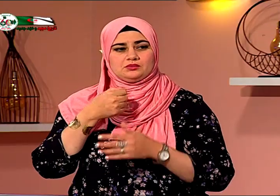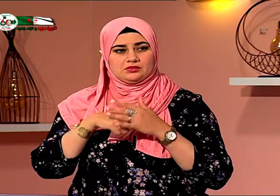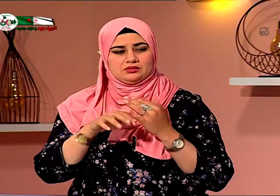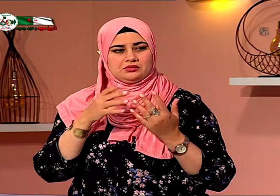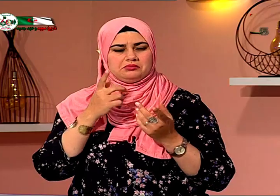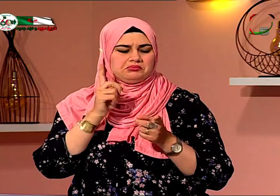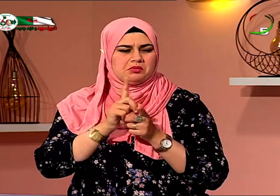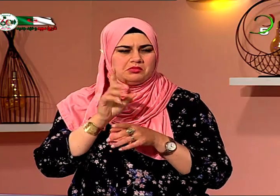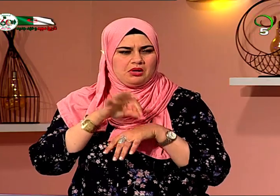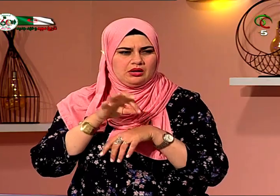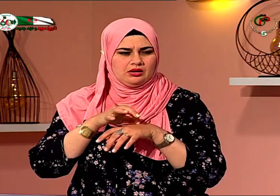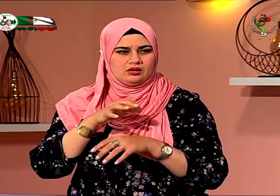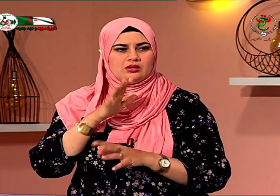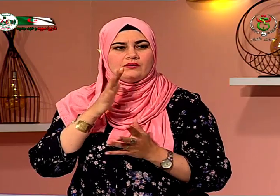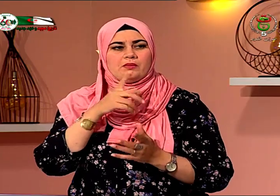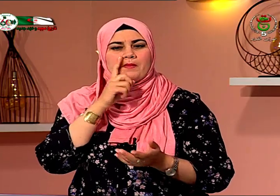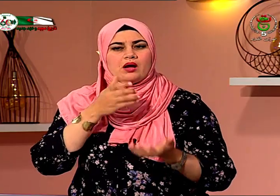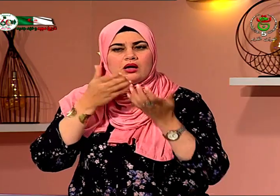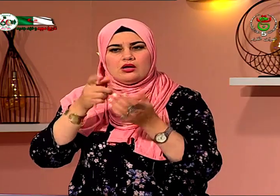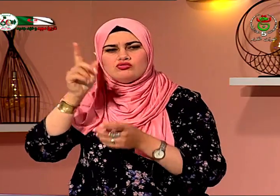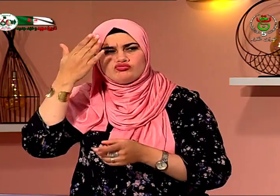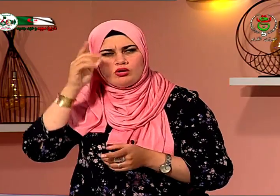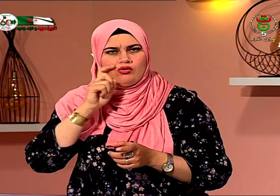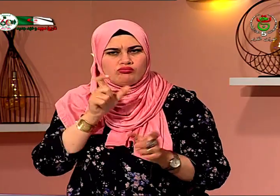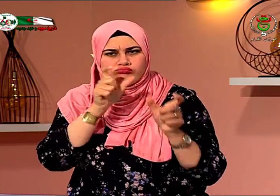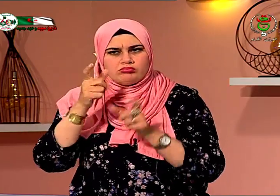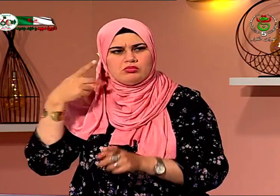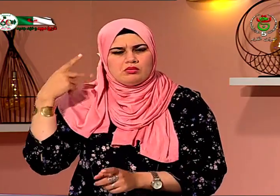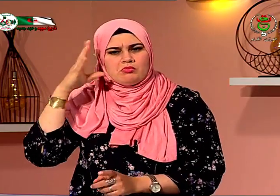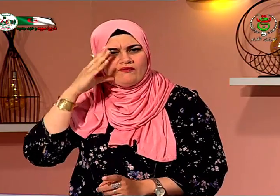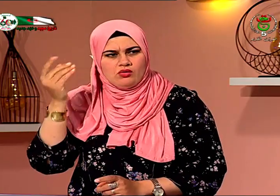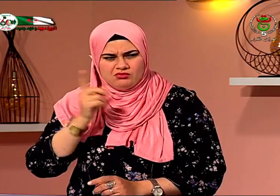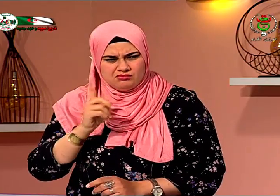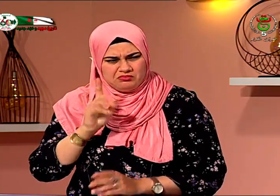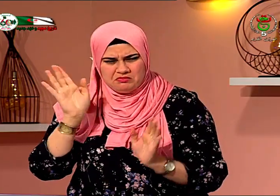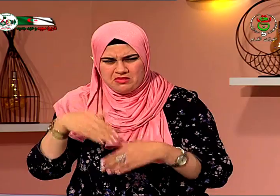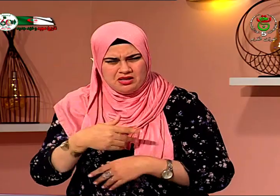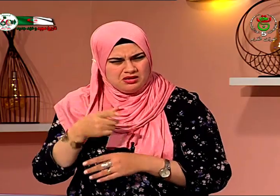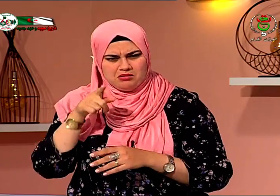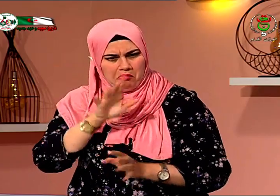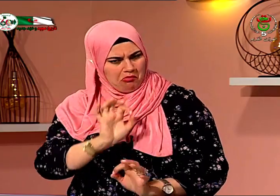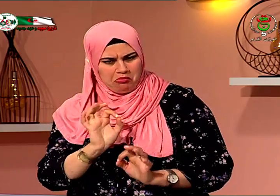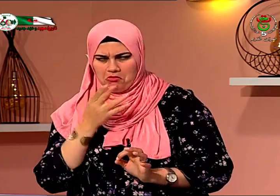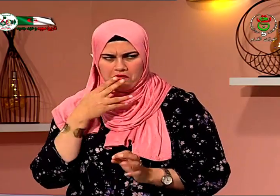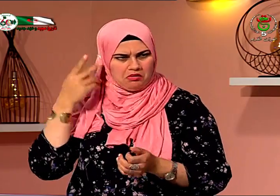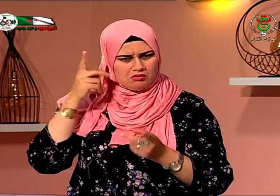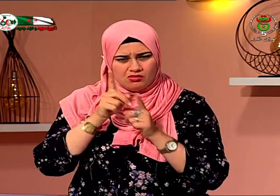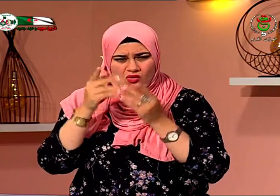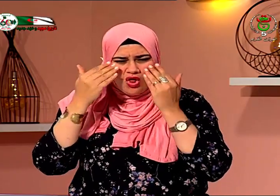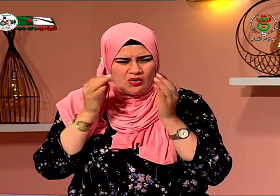عند ولادتي ولدت في المستشفى والدي يعني هما من الأشخاص